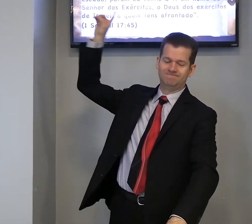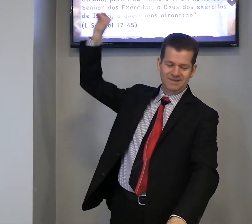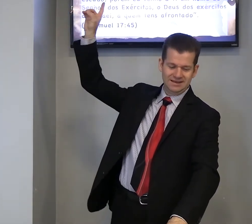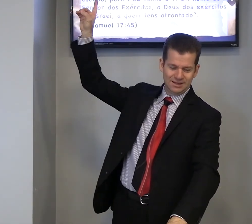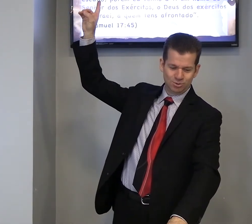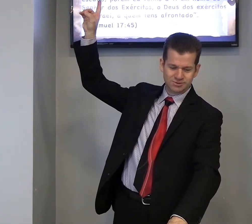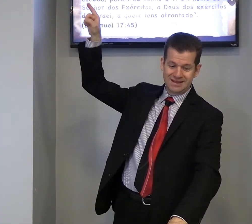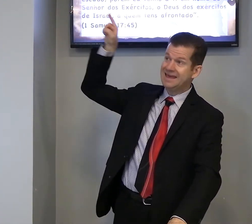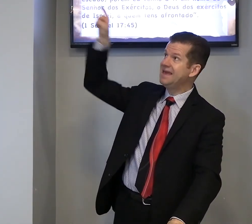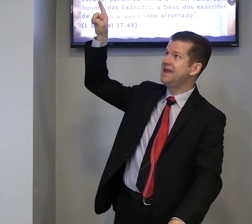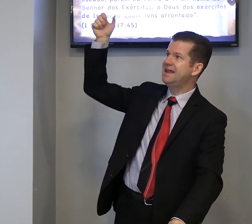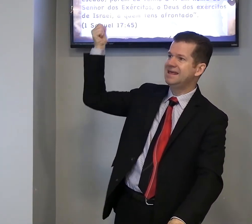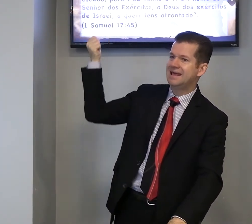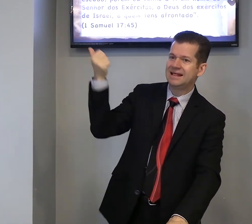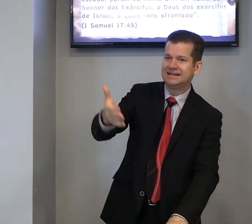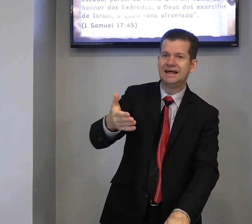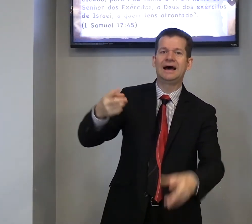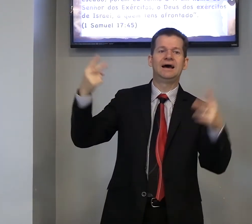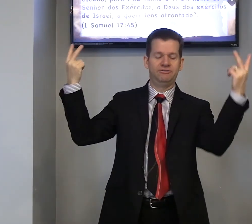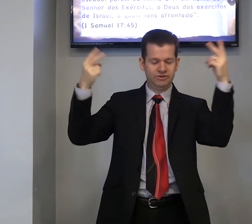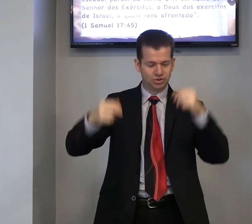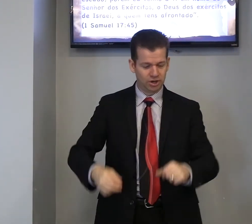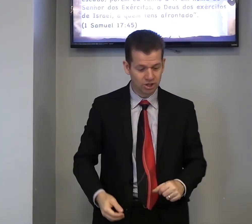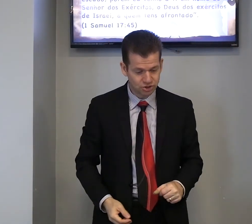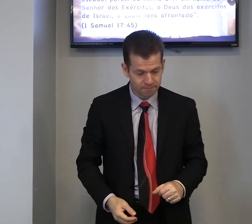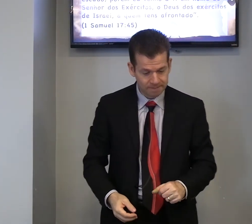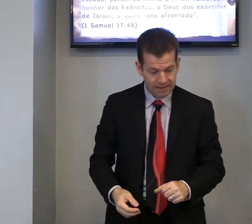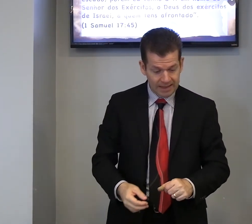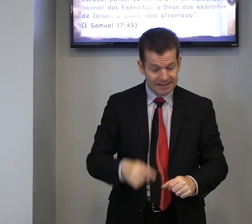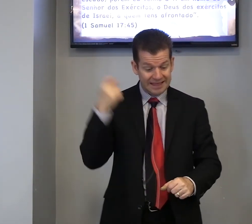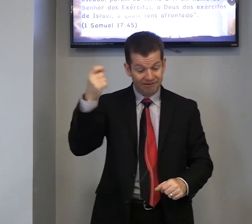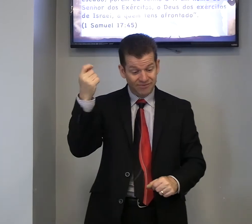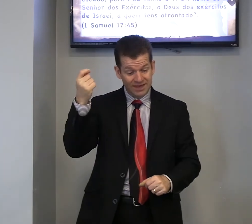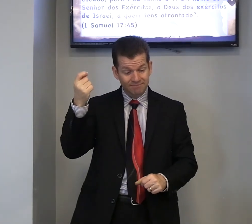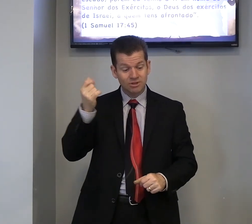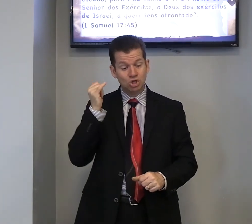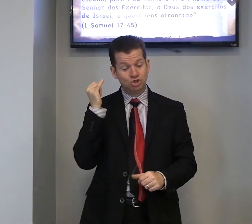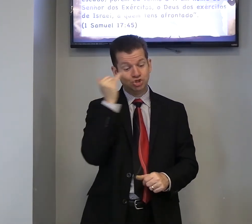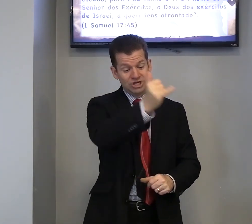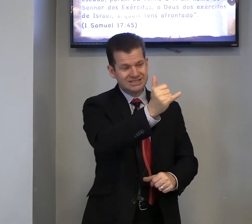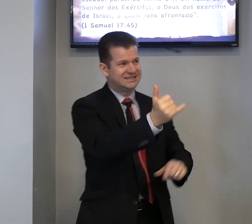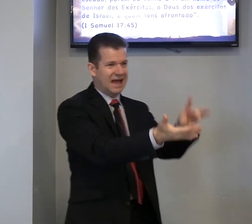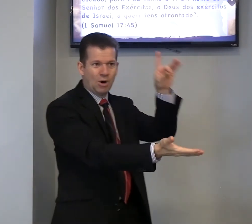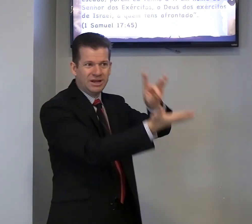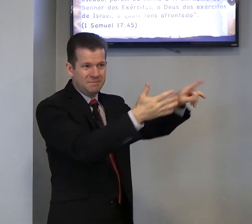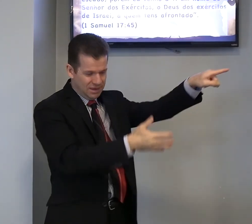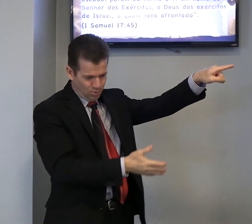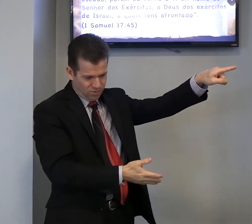em Deus, ele, dá, vitória, olha só, Davi, disse, ao inimigo,